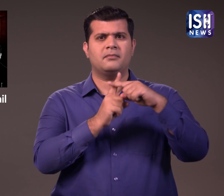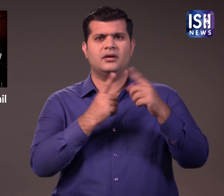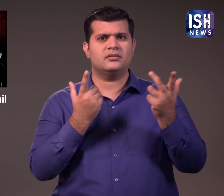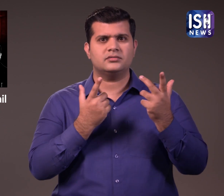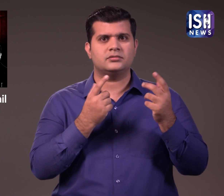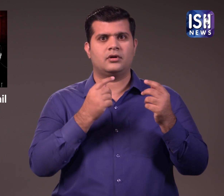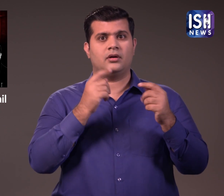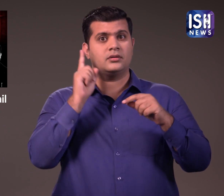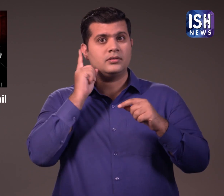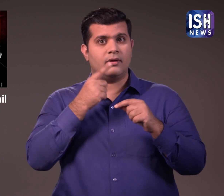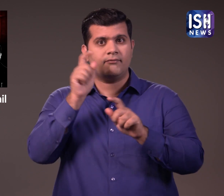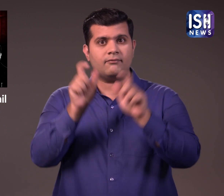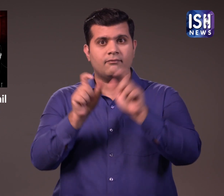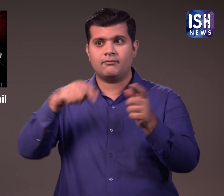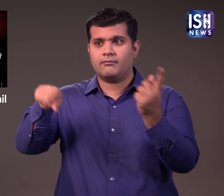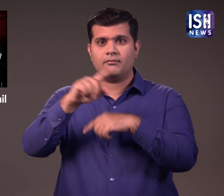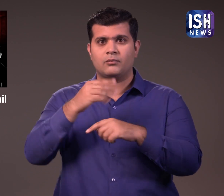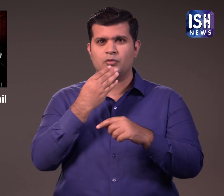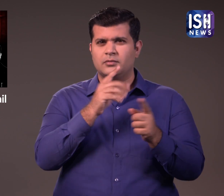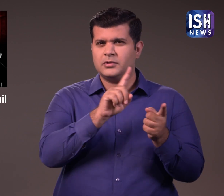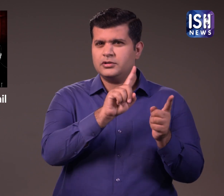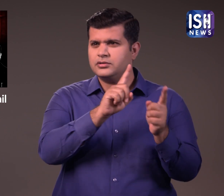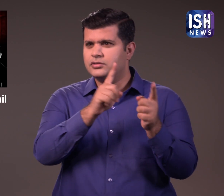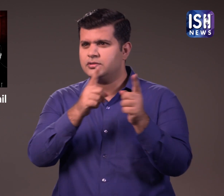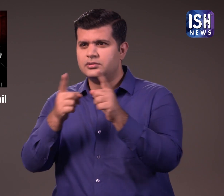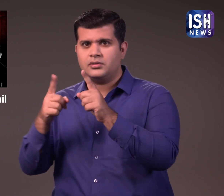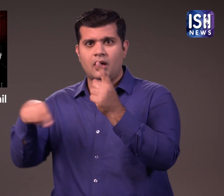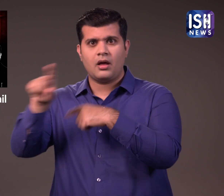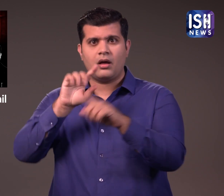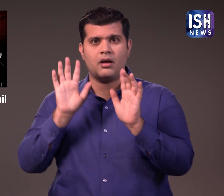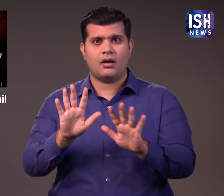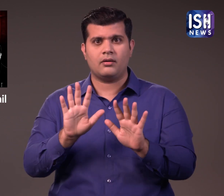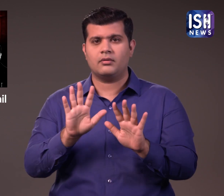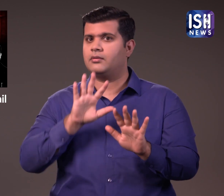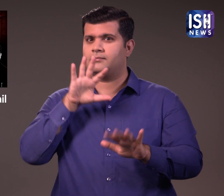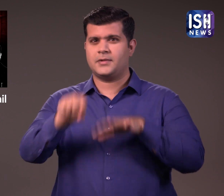दर्मांतरन रैकेट का ने तुद्व करने वाले कई डेफ व्यक्ति भी पकड़े गए